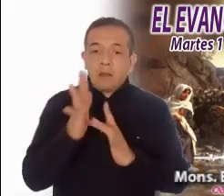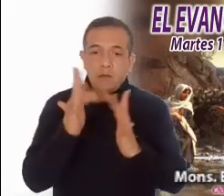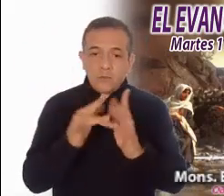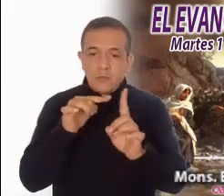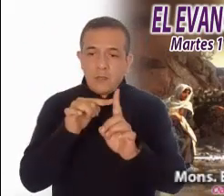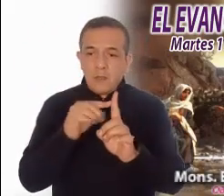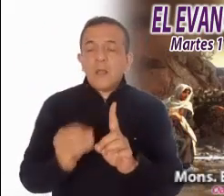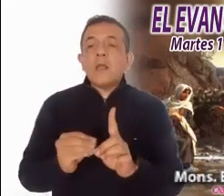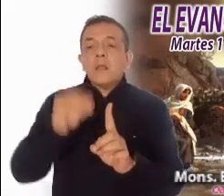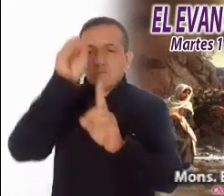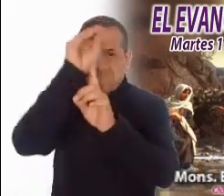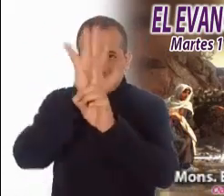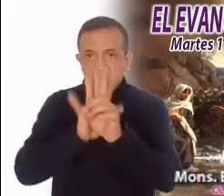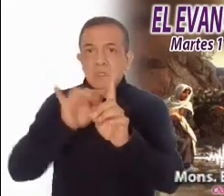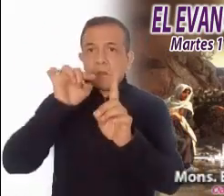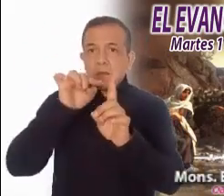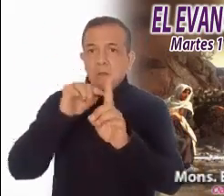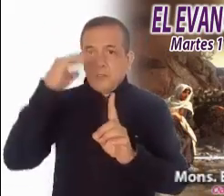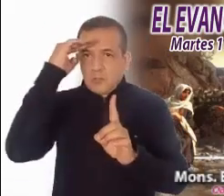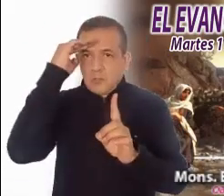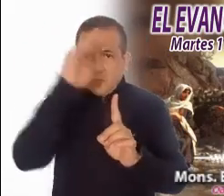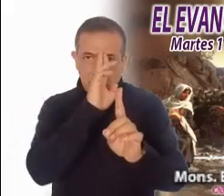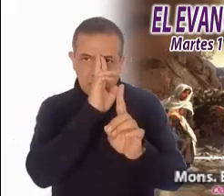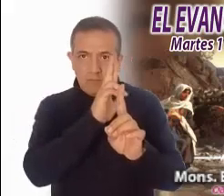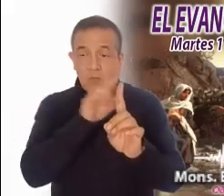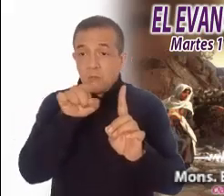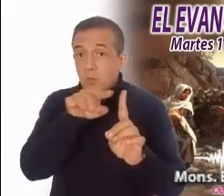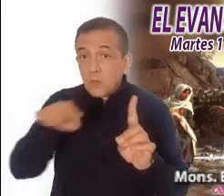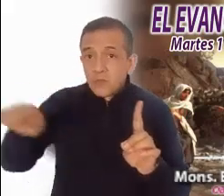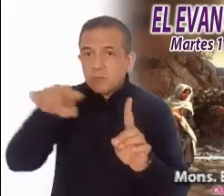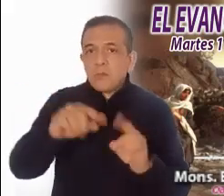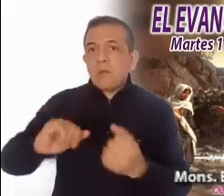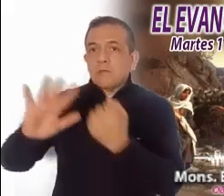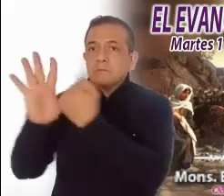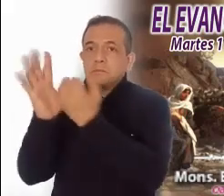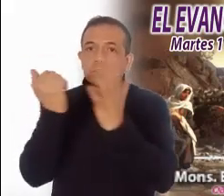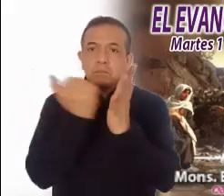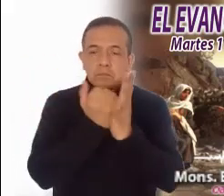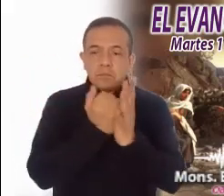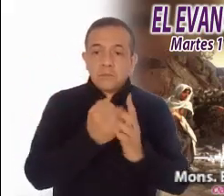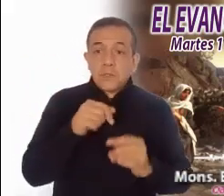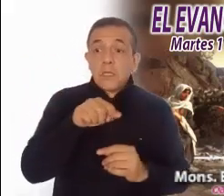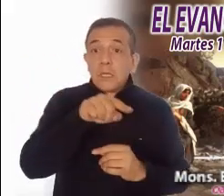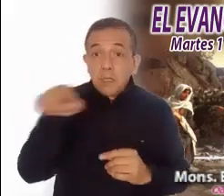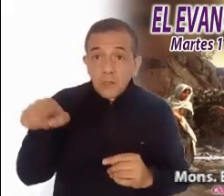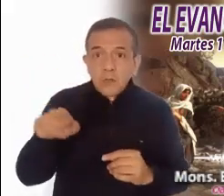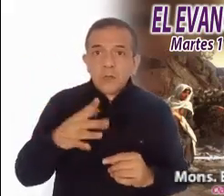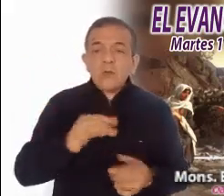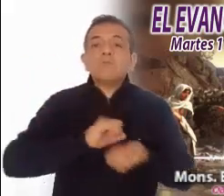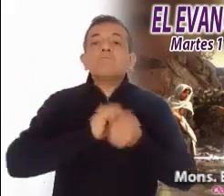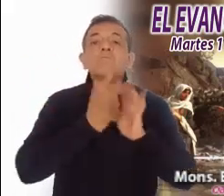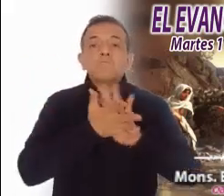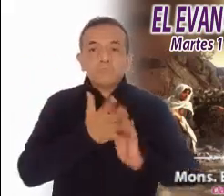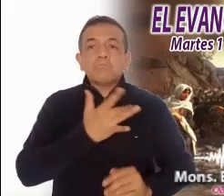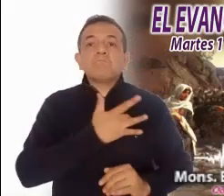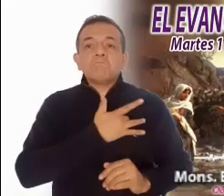al mismo Jesús que ustedes han crucificado. Y suscitan las actitudes de conversión de